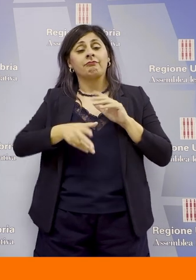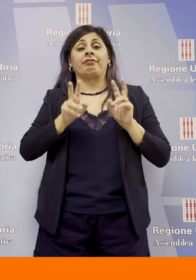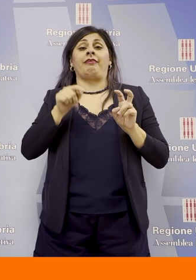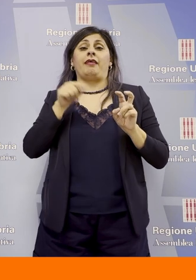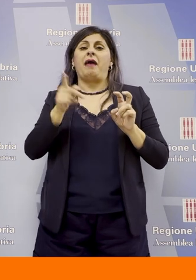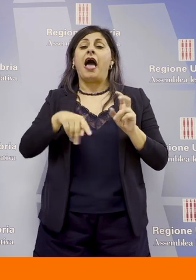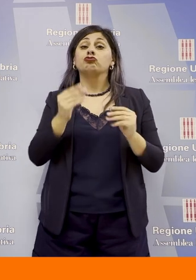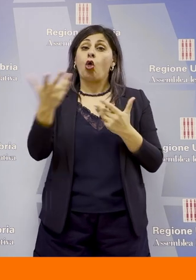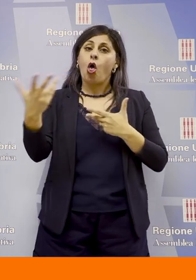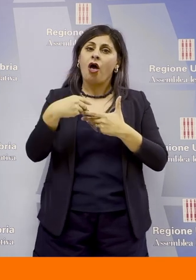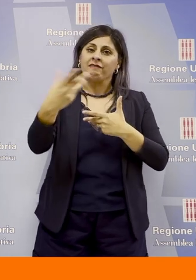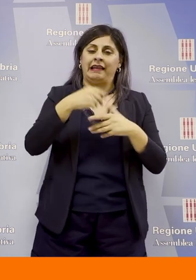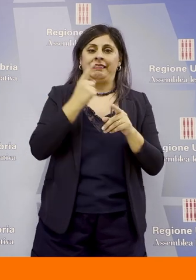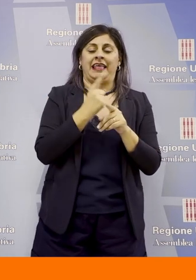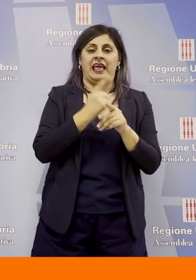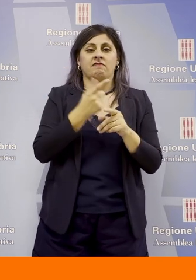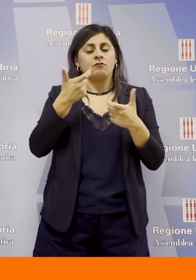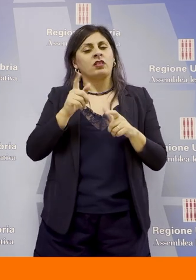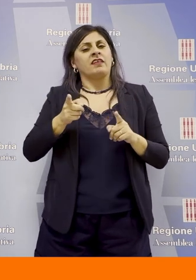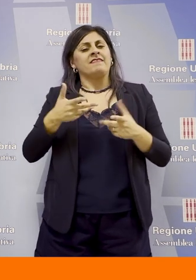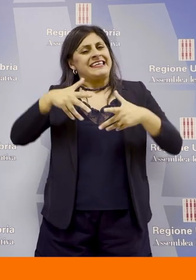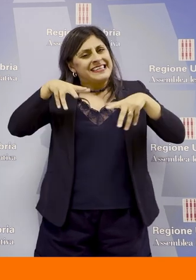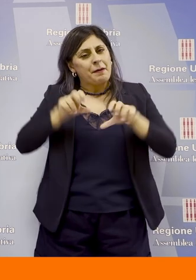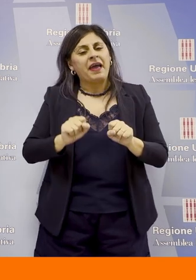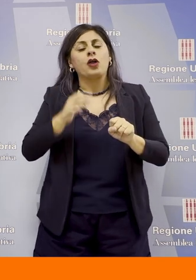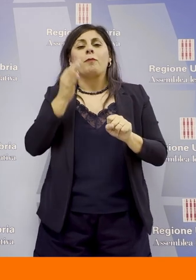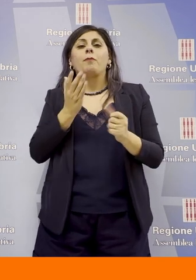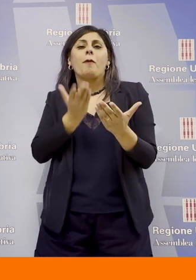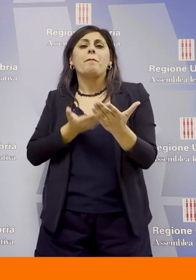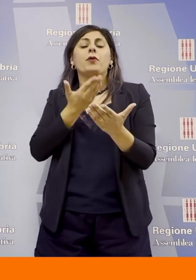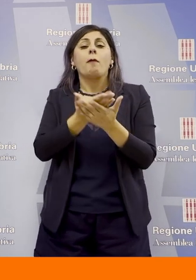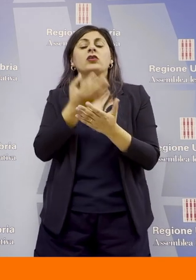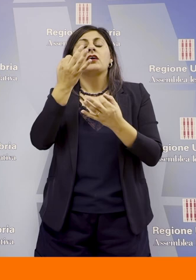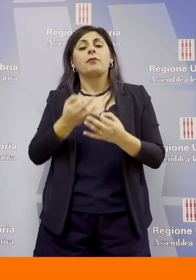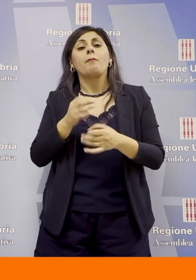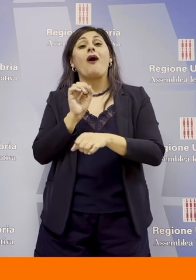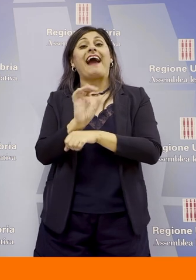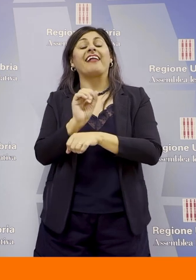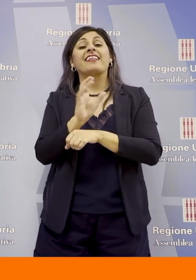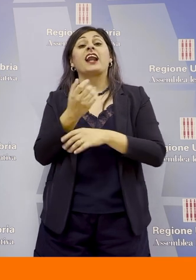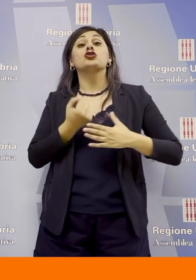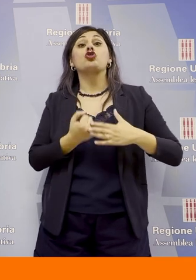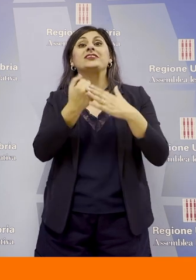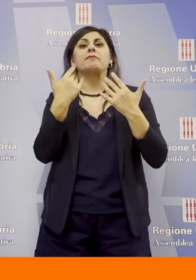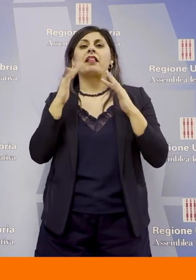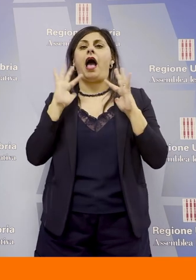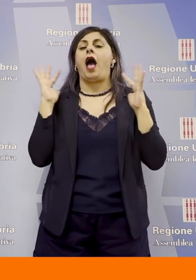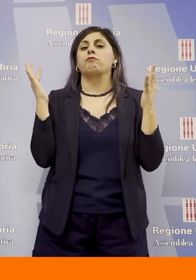anche con i giovani, ha detto impegnandosi nella proposta di una cattedra per la sostenibilità dell'ambiente questi